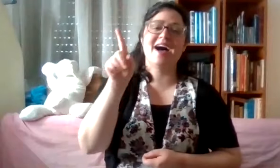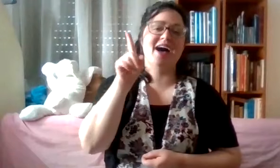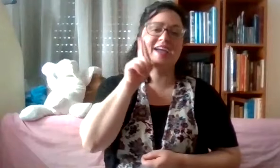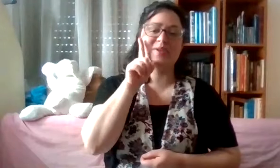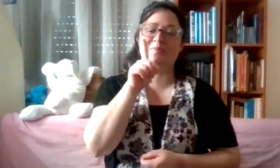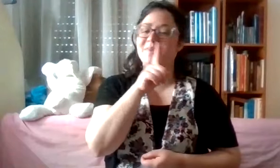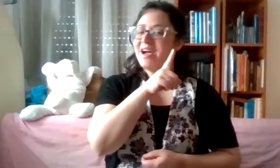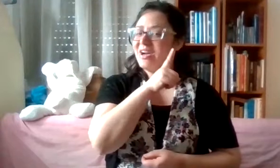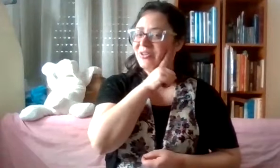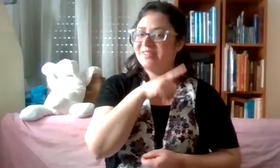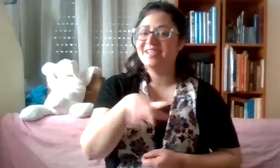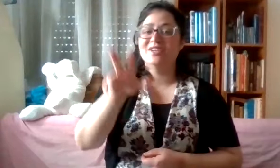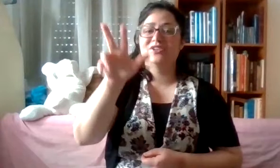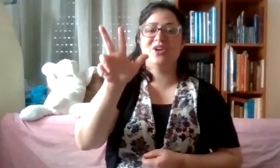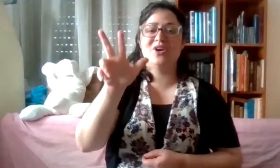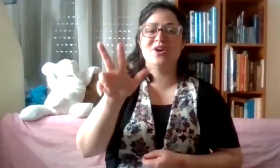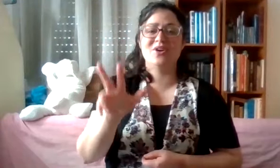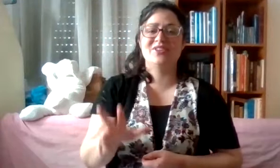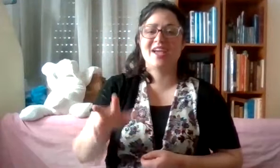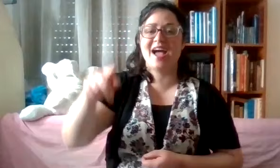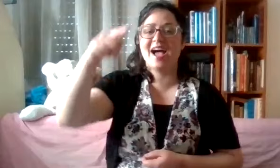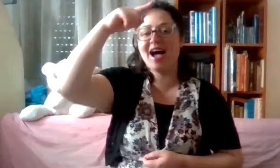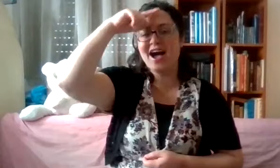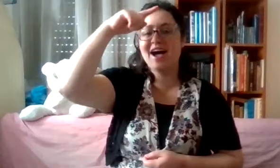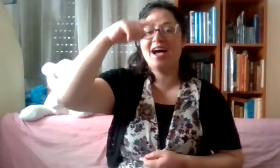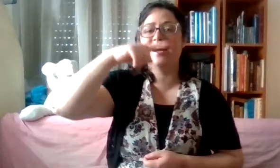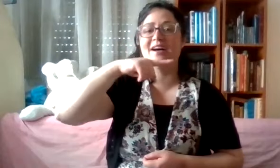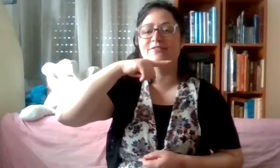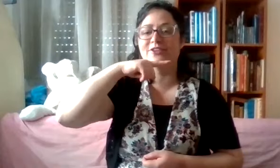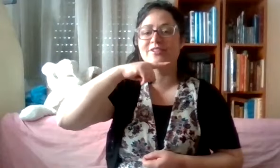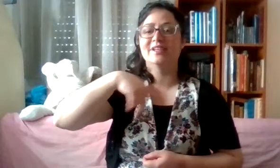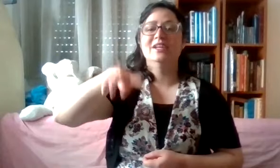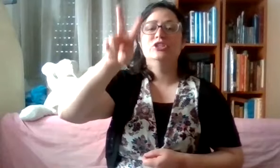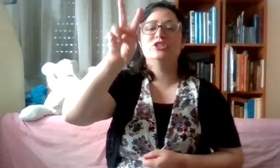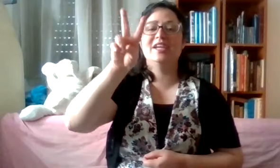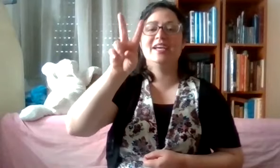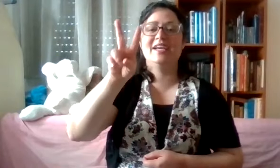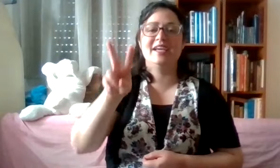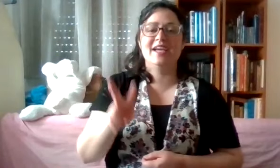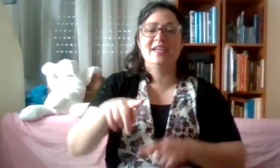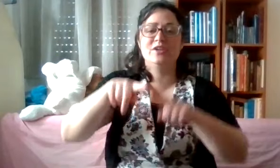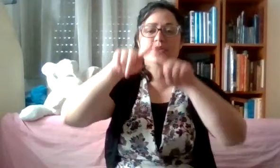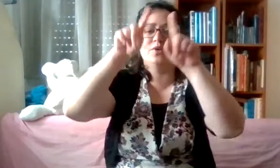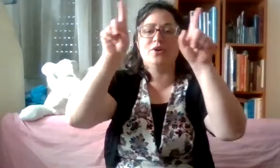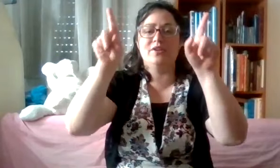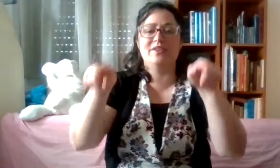אמהות, שלושה אבות, שני לוחות